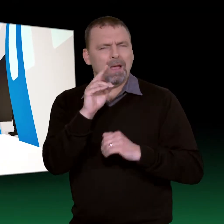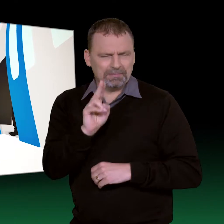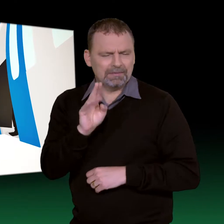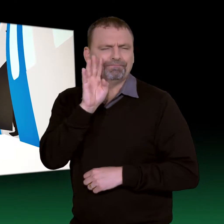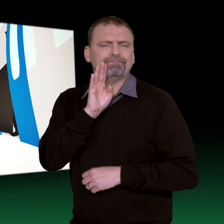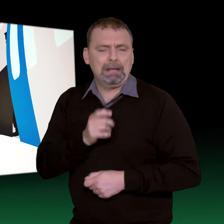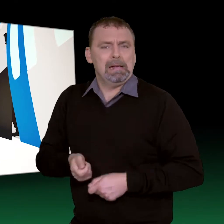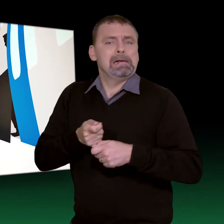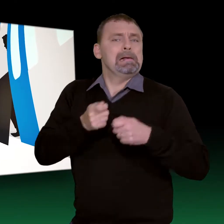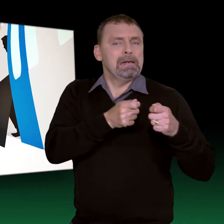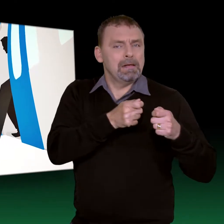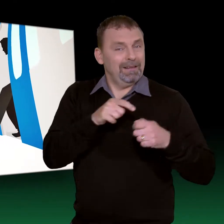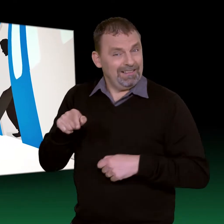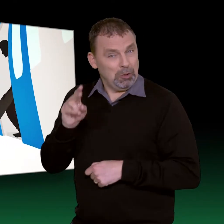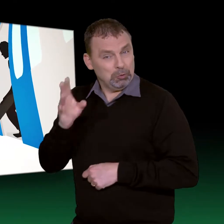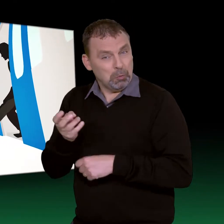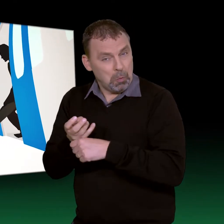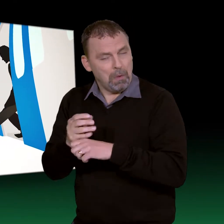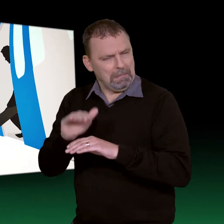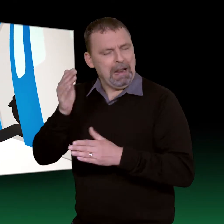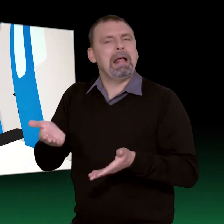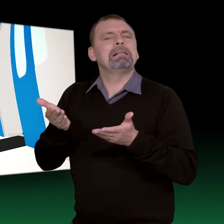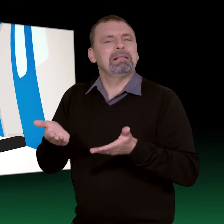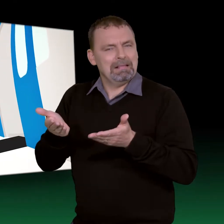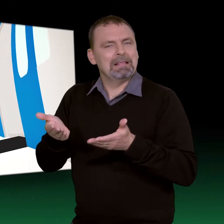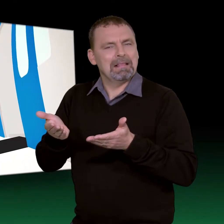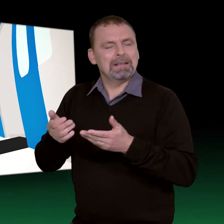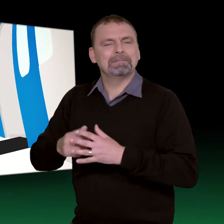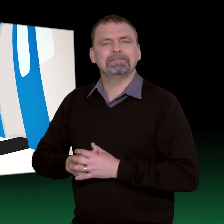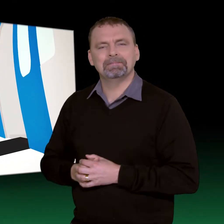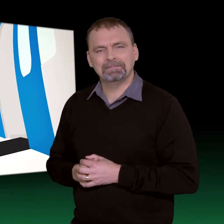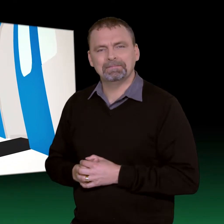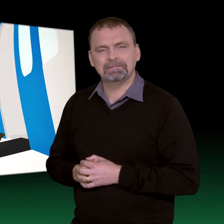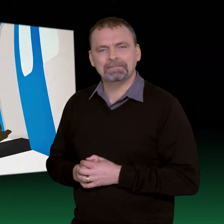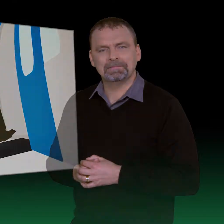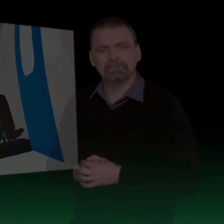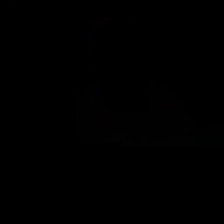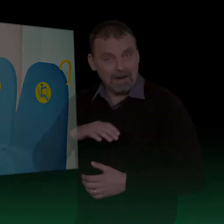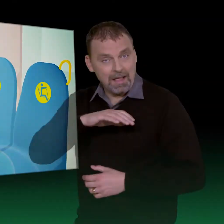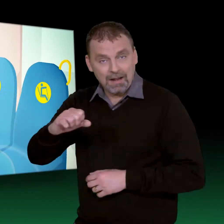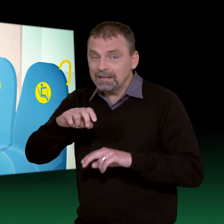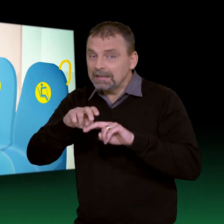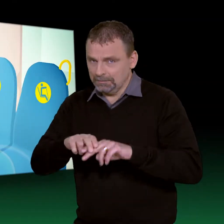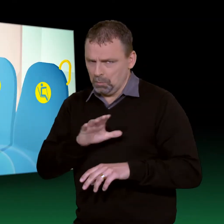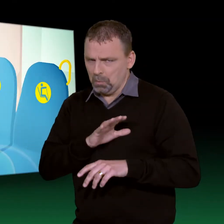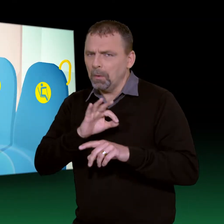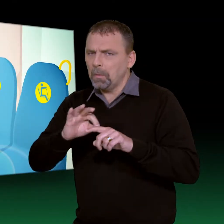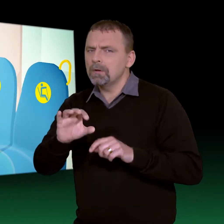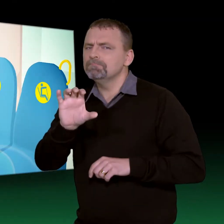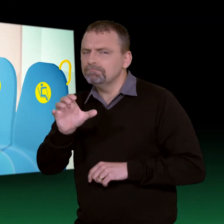och det är besvärligt med rollatorn. På de nya tågen är det mycket lättare. Sätena med gul prick är bra. Man